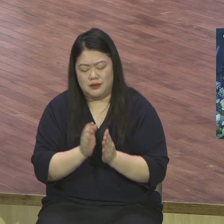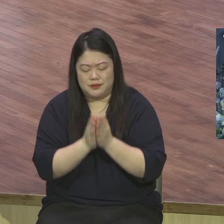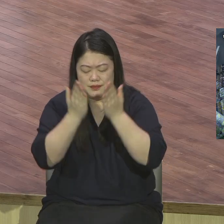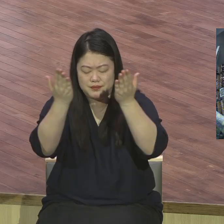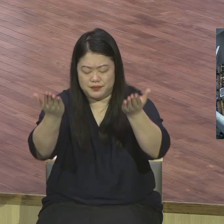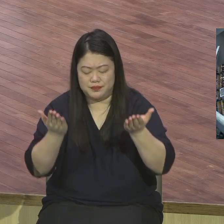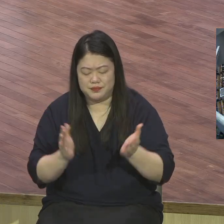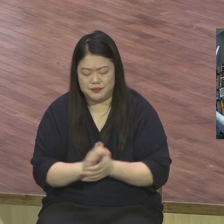아멘 아멘